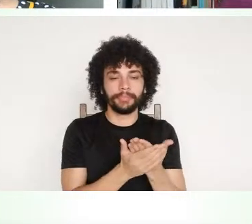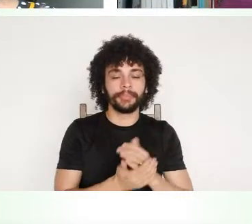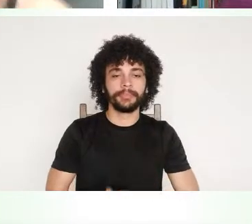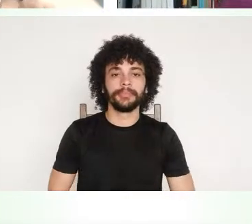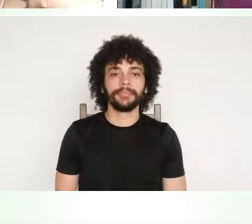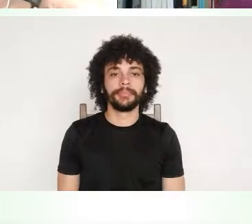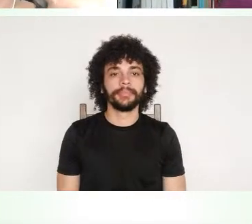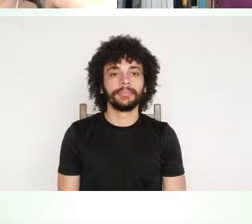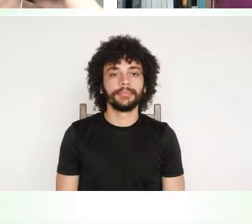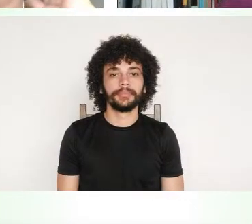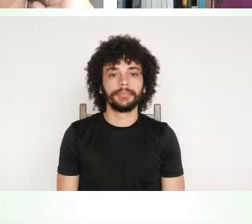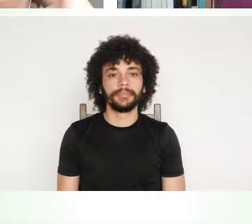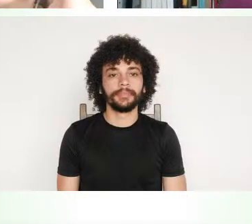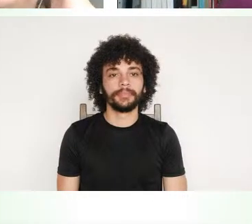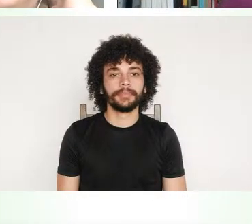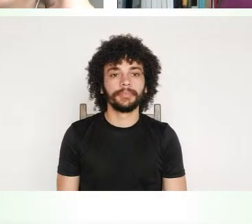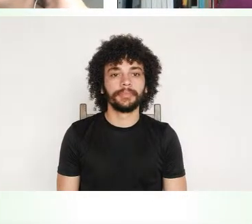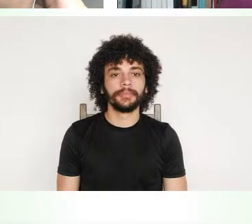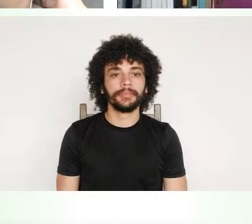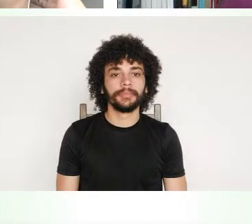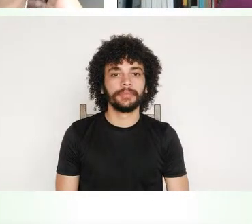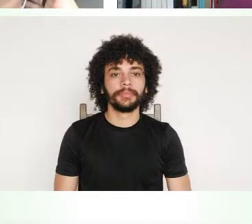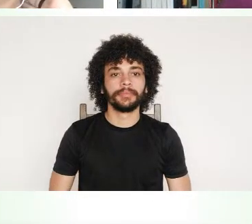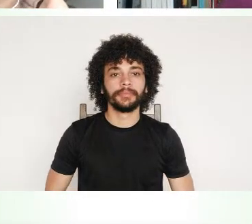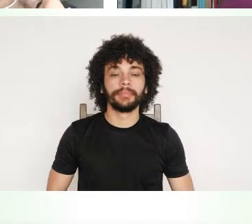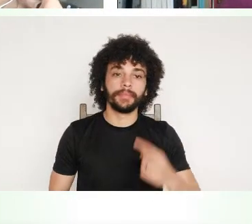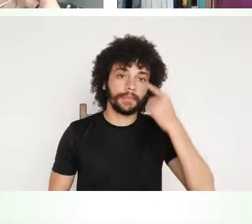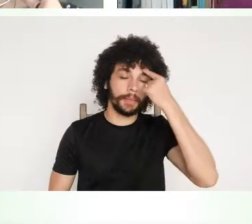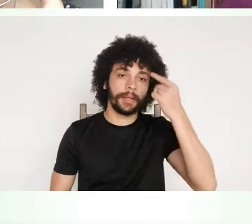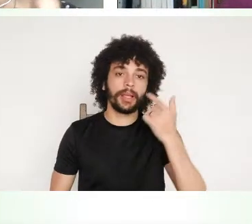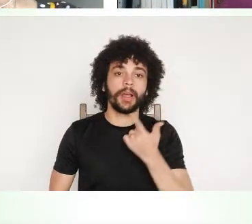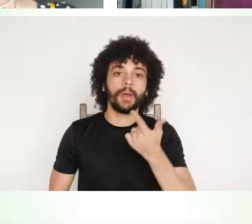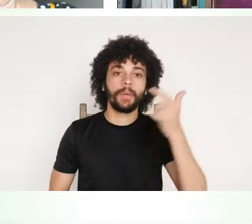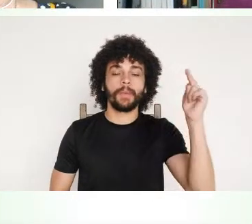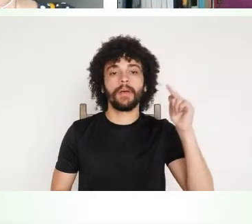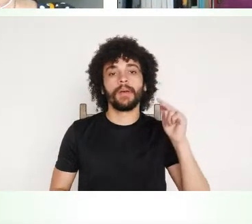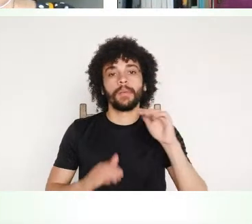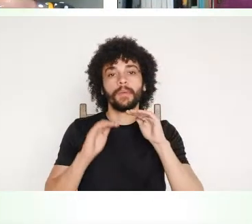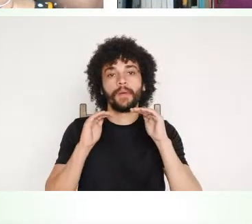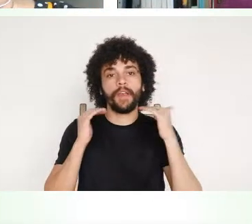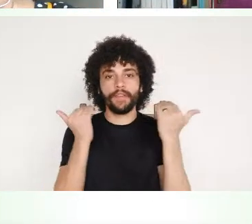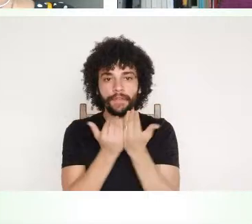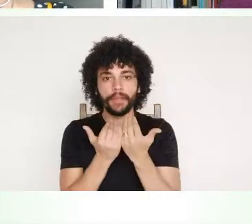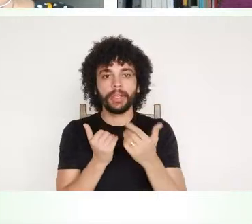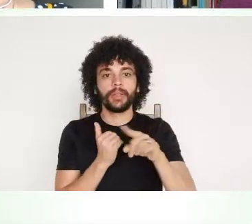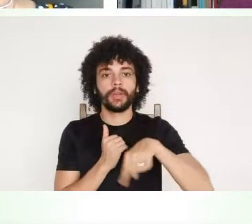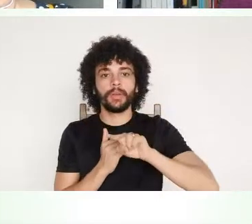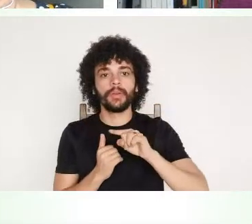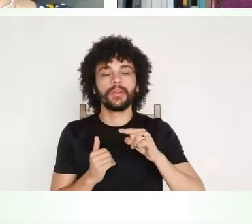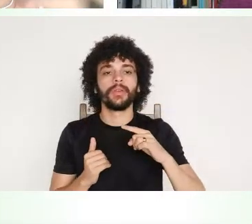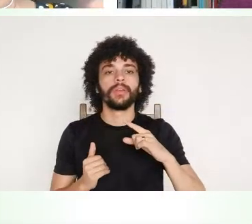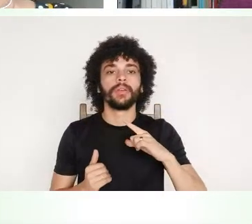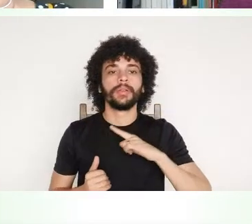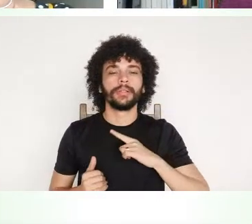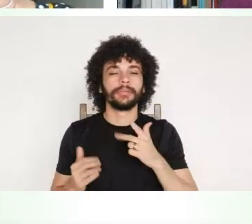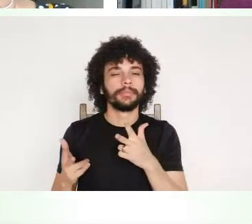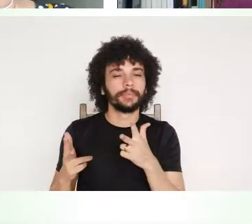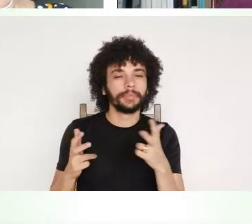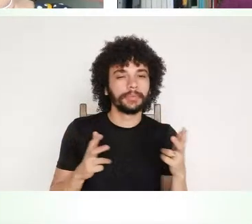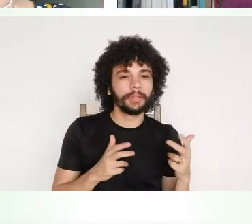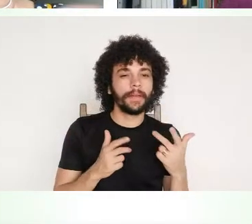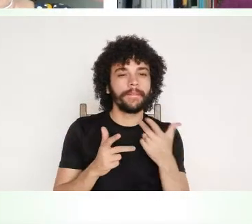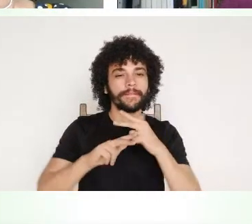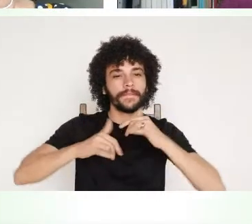talvez a gente possa pensar num próximo evento onde a gente veja as várias